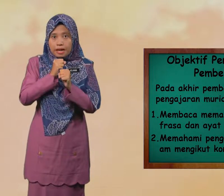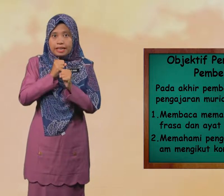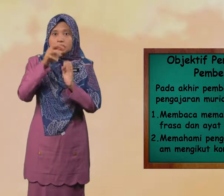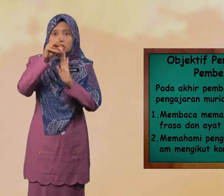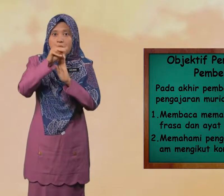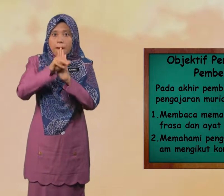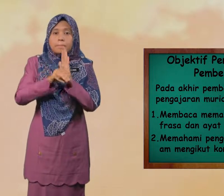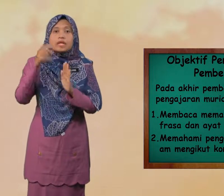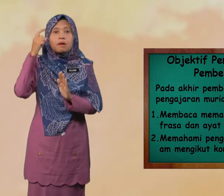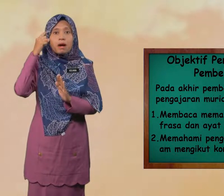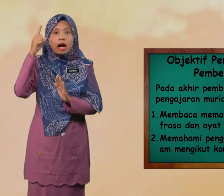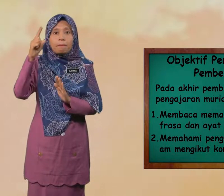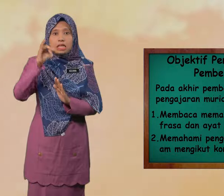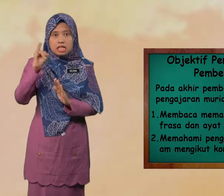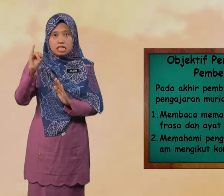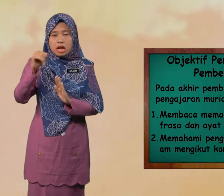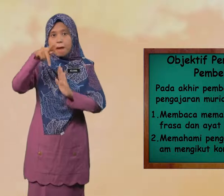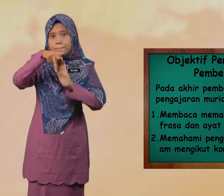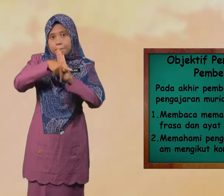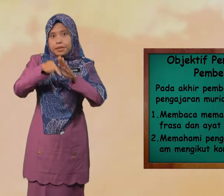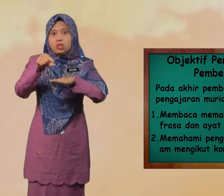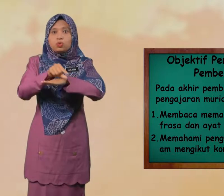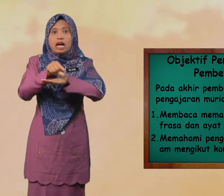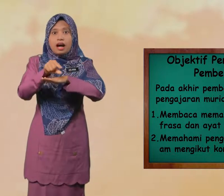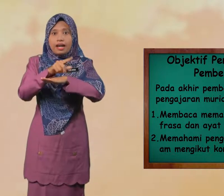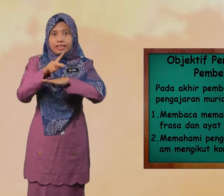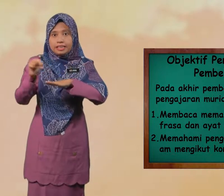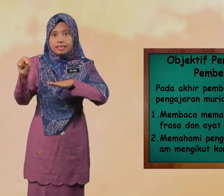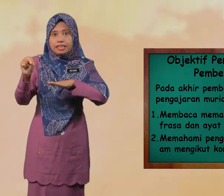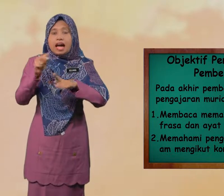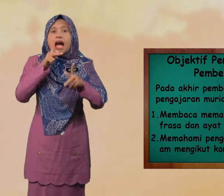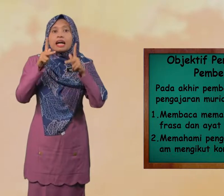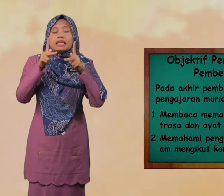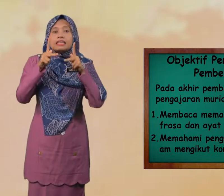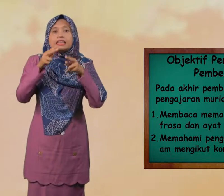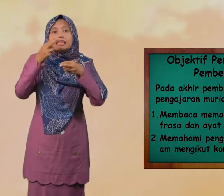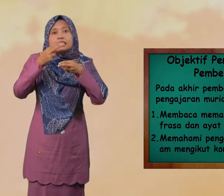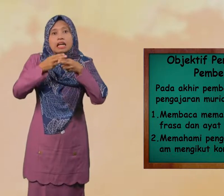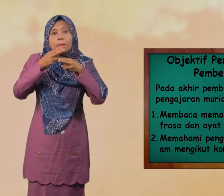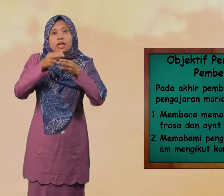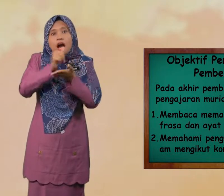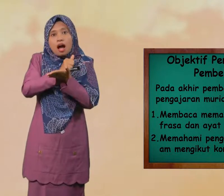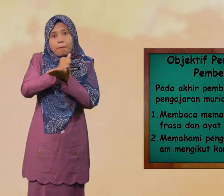memahami penggunaan kata nama am